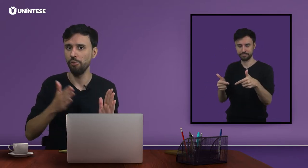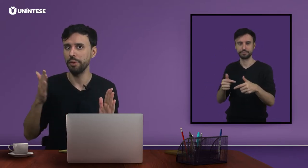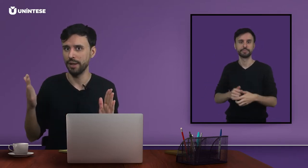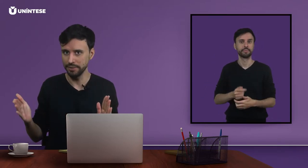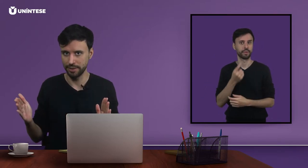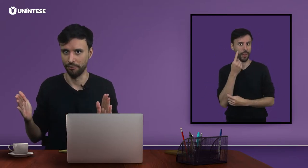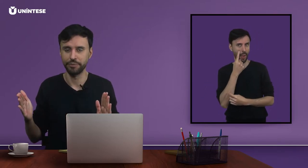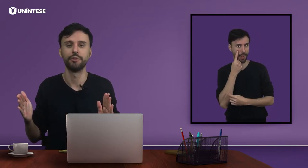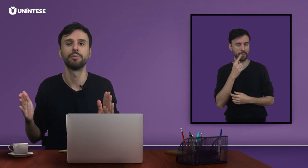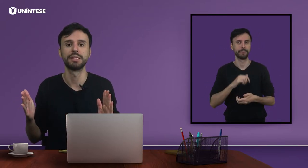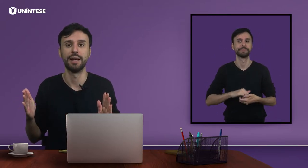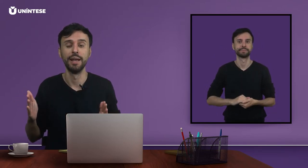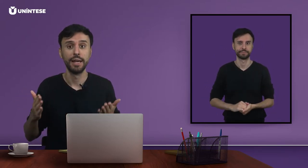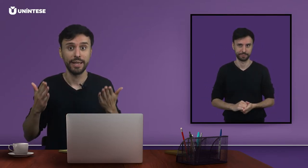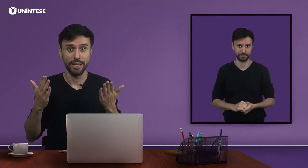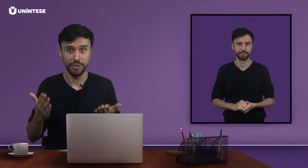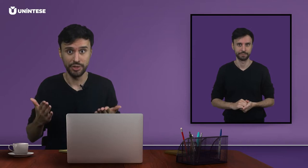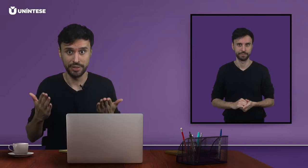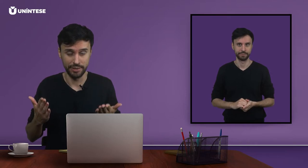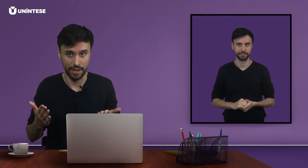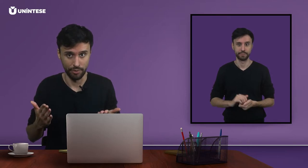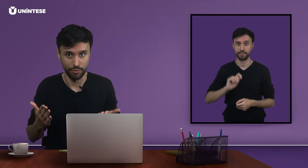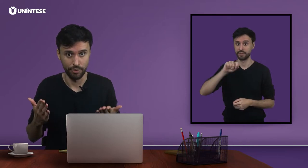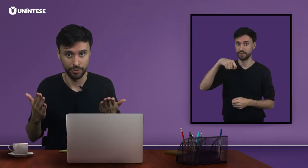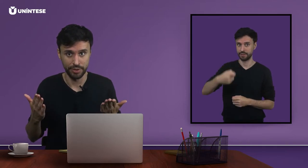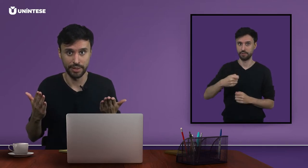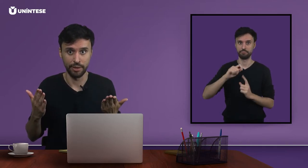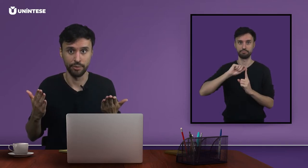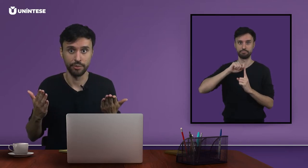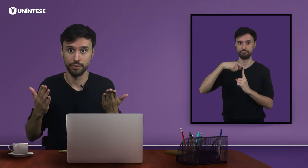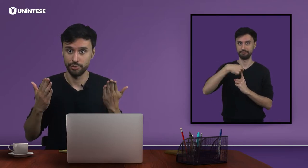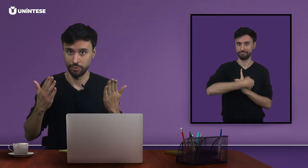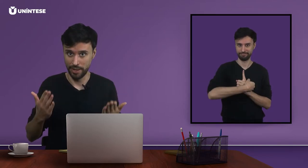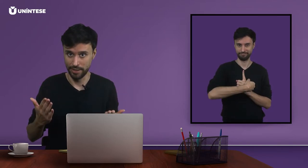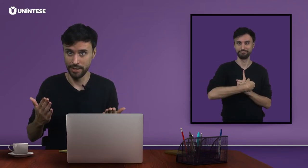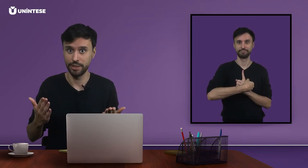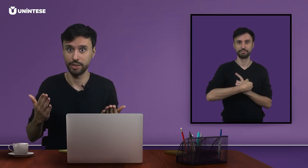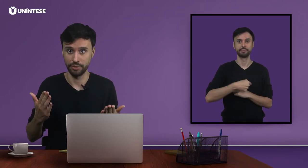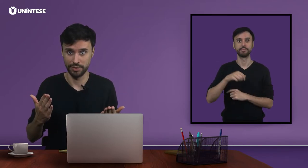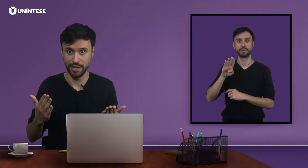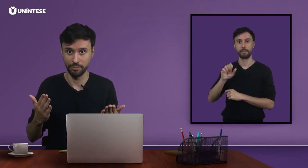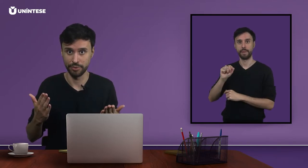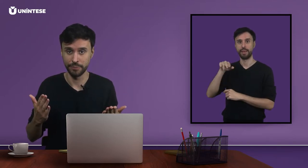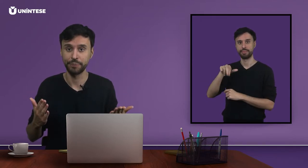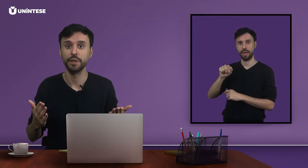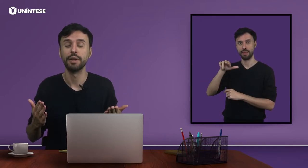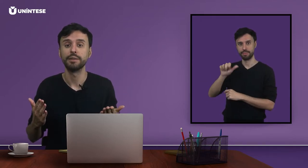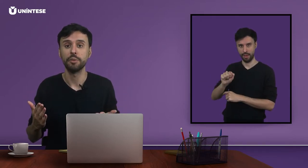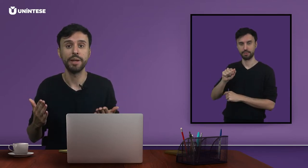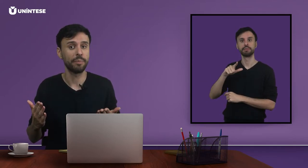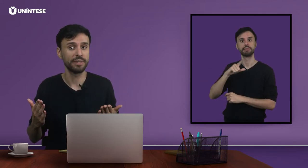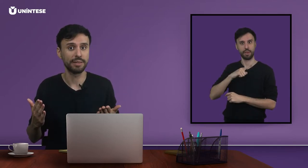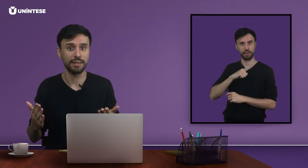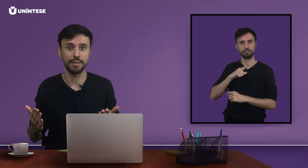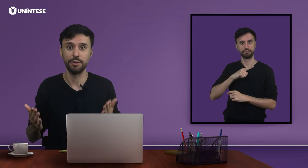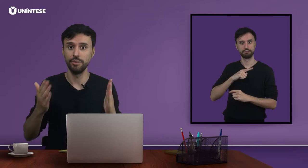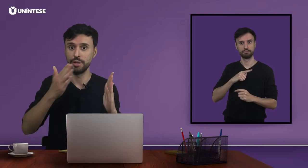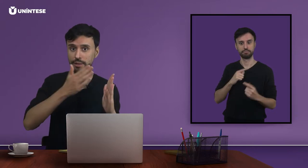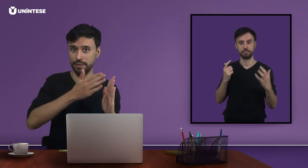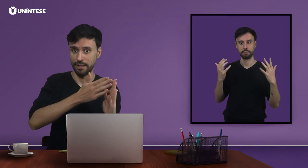pela ação. Então vamos lá, este sinal, o sinal de banana que nós temos, tem uma representação da